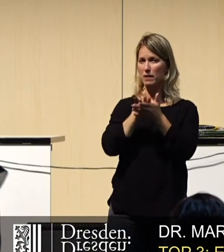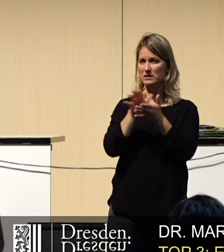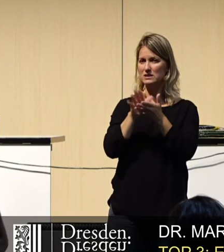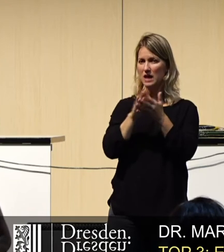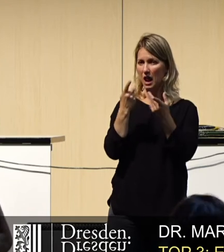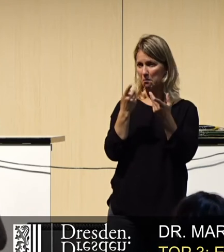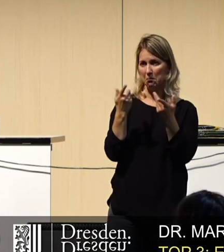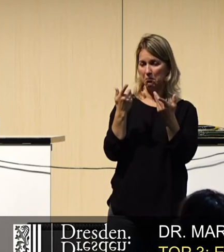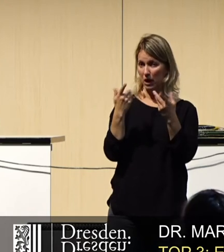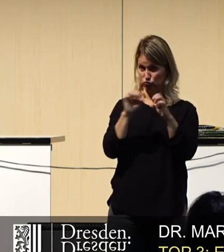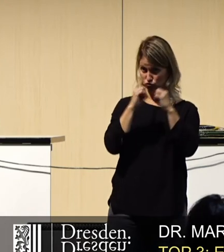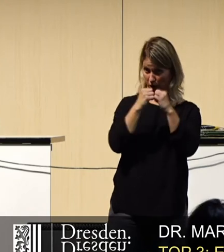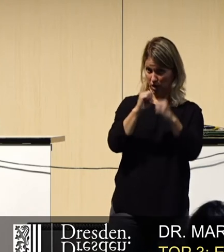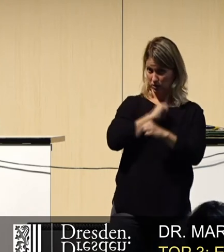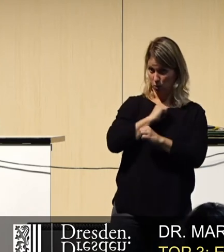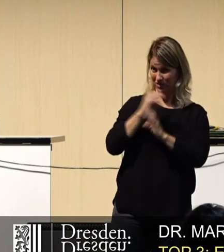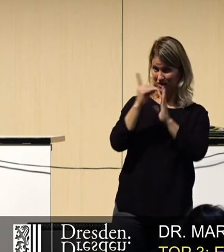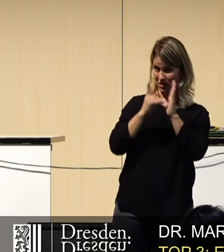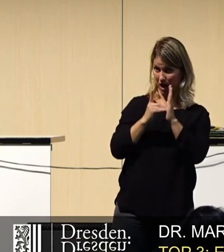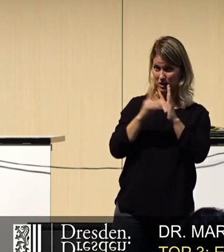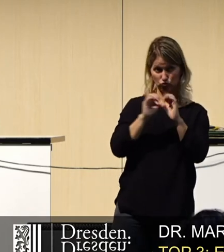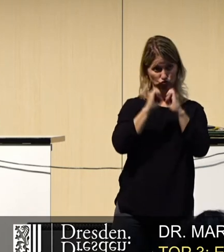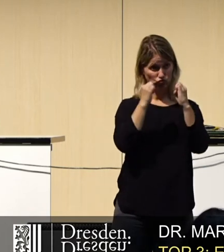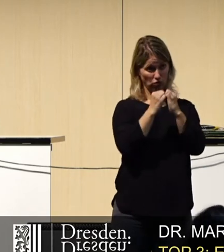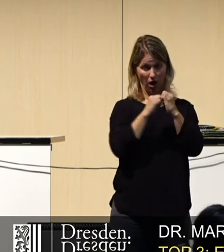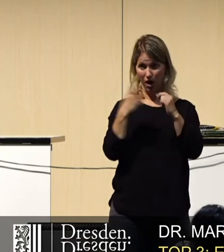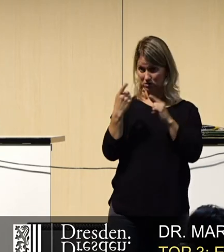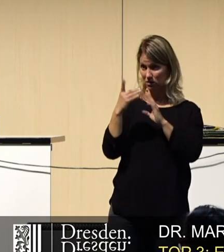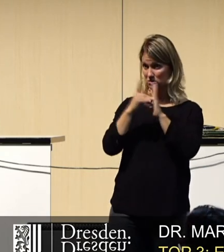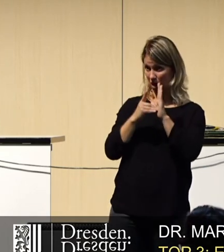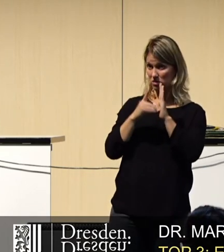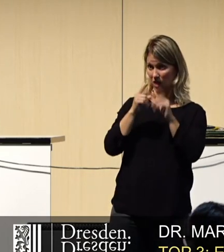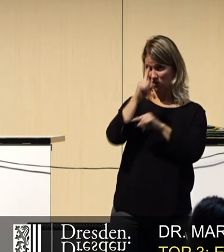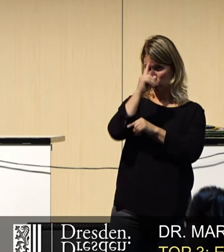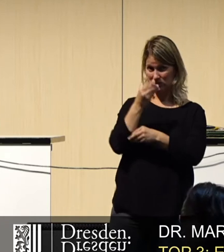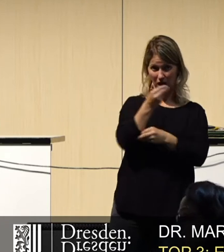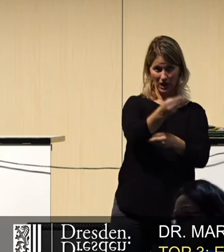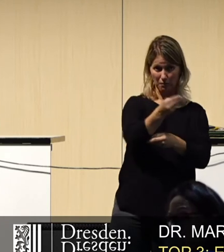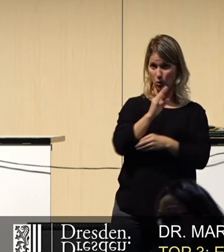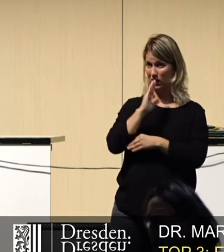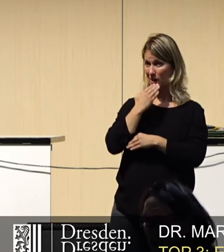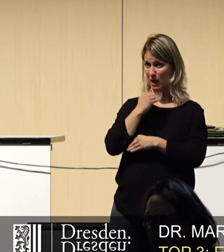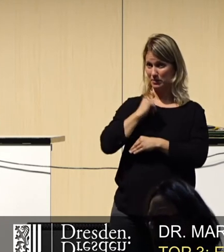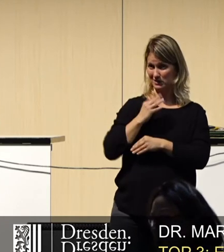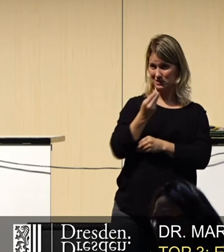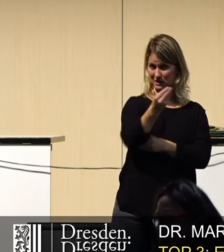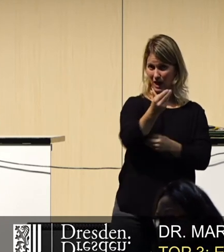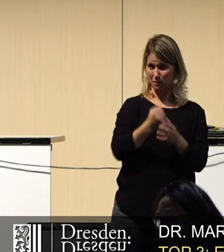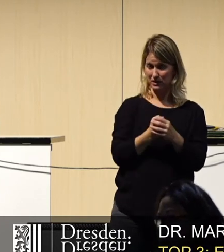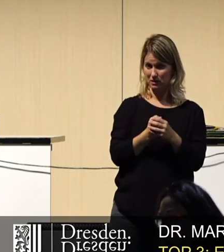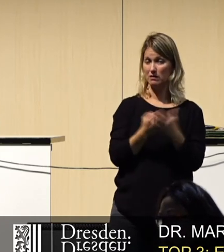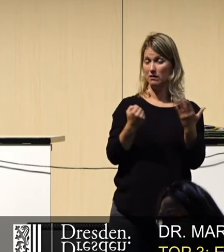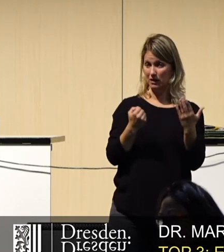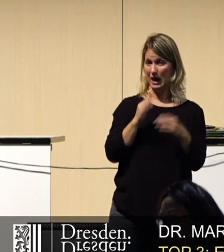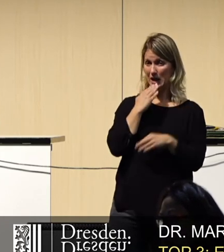Gehören sie dem Staat? Darf der Staat das dann an die Polizei weitergeben, an den Geheimdienst? Wenn schon ein Geheimdienst,